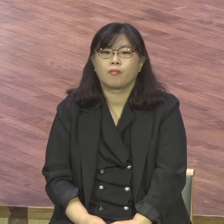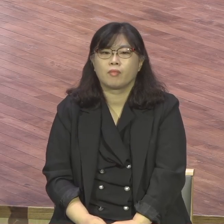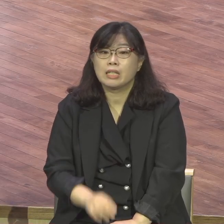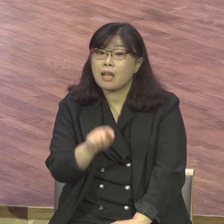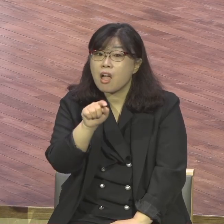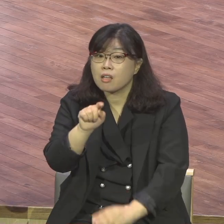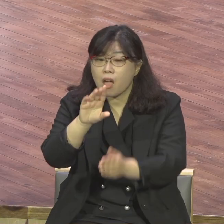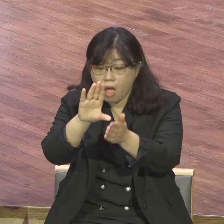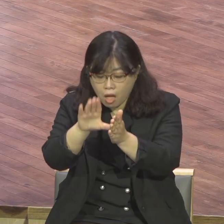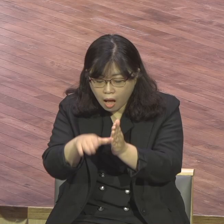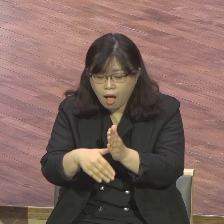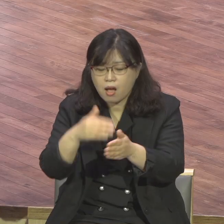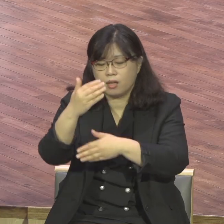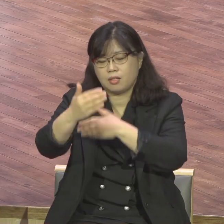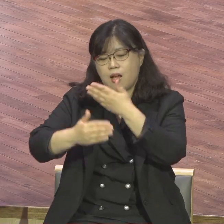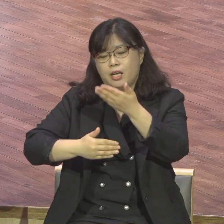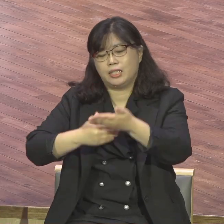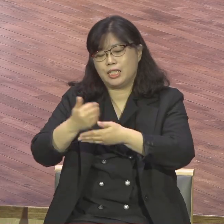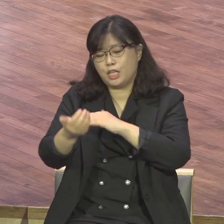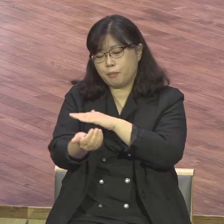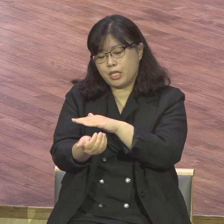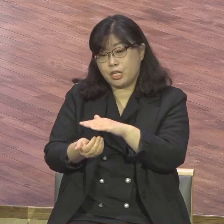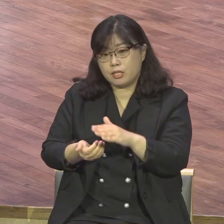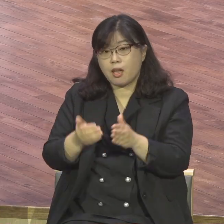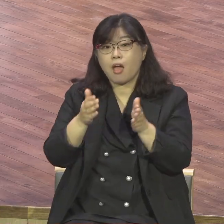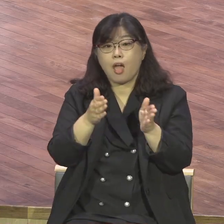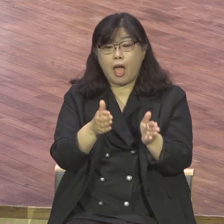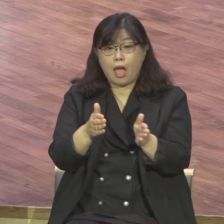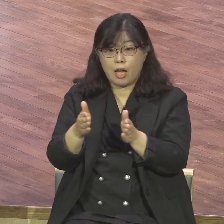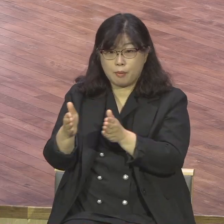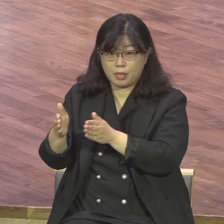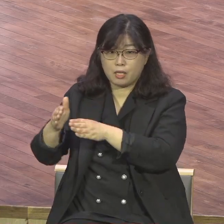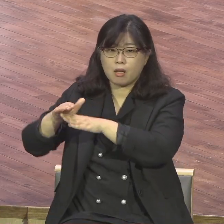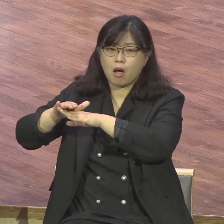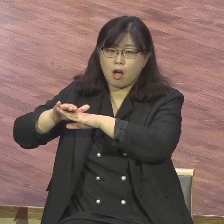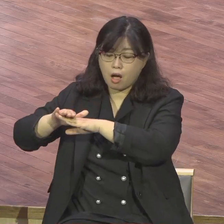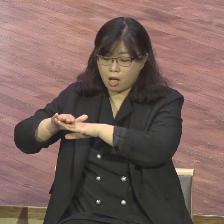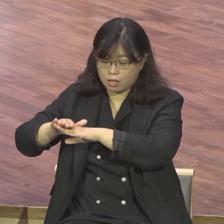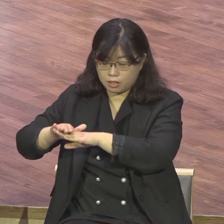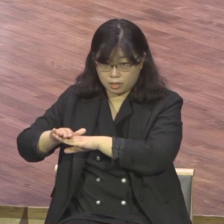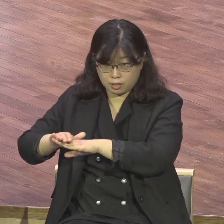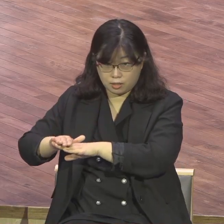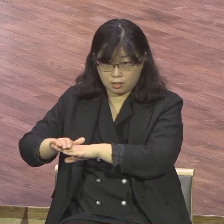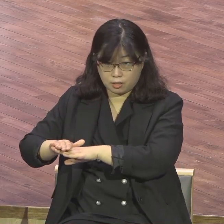그대의 하나님이 예비하시